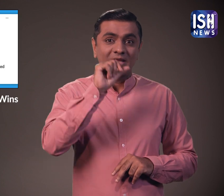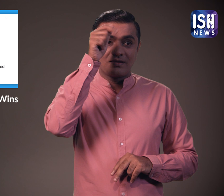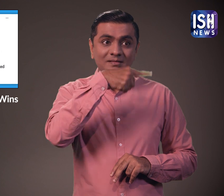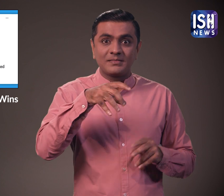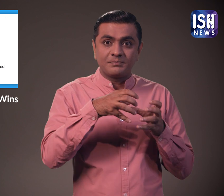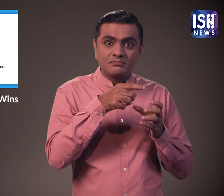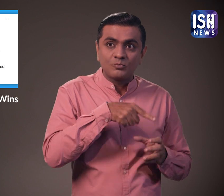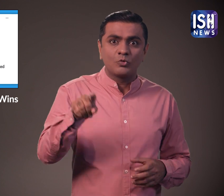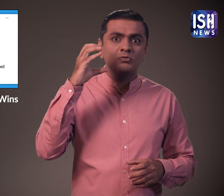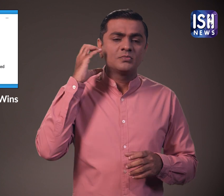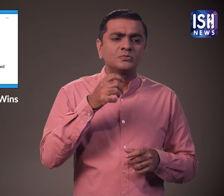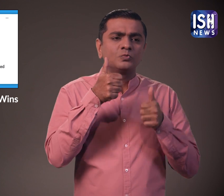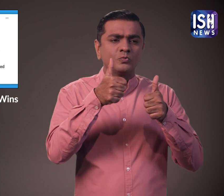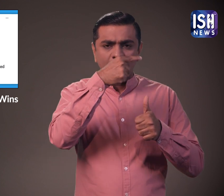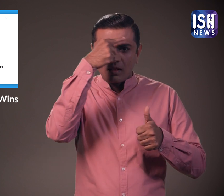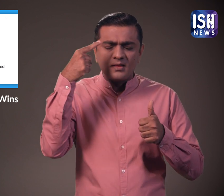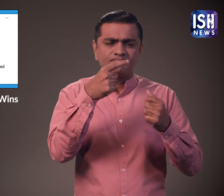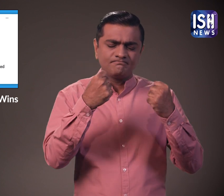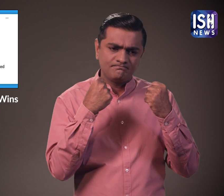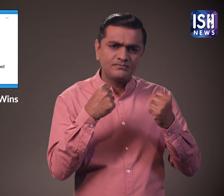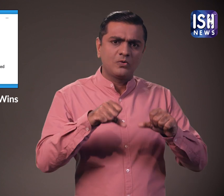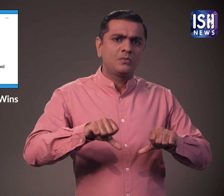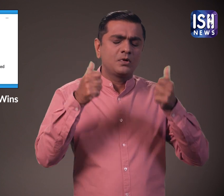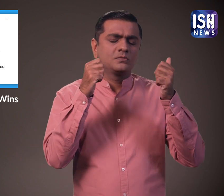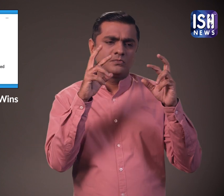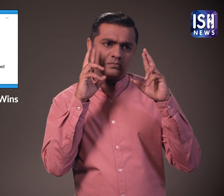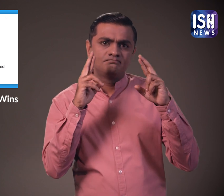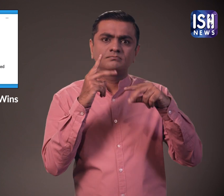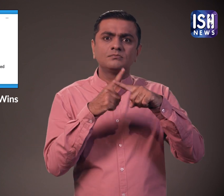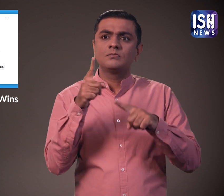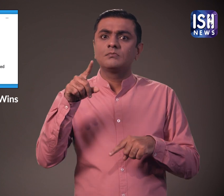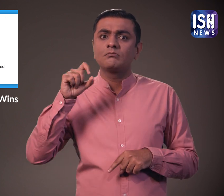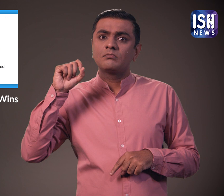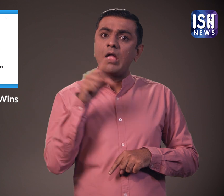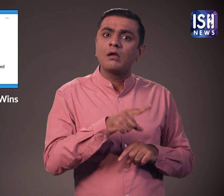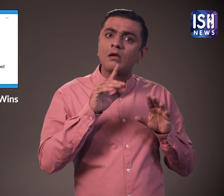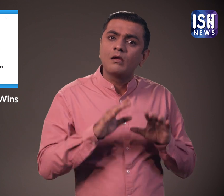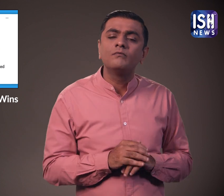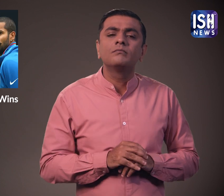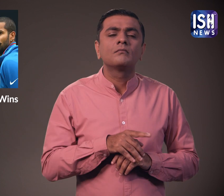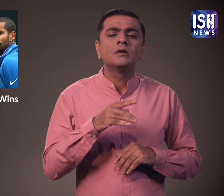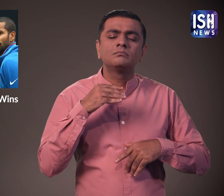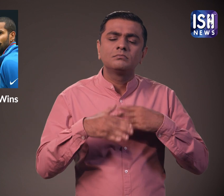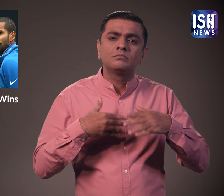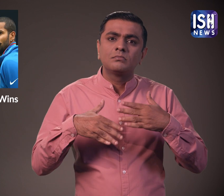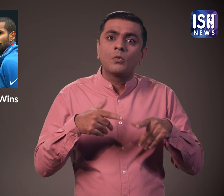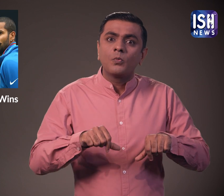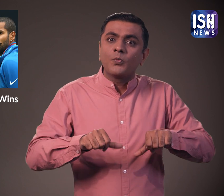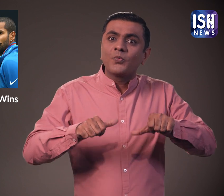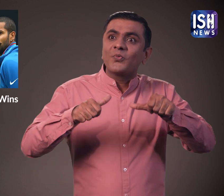थी। भारत के मैज जीतने